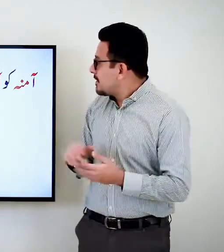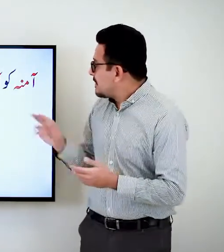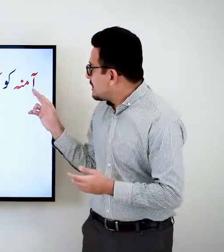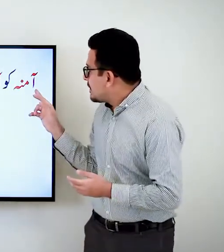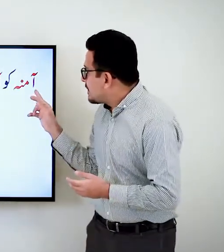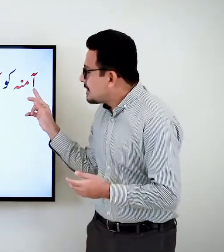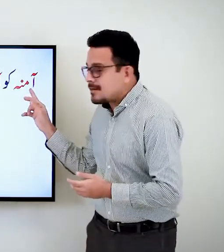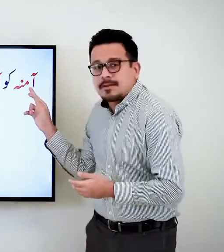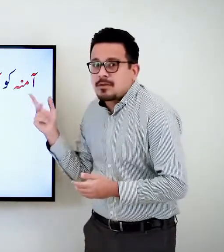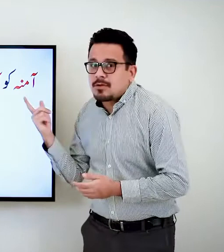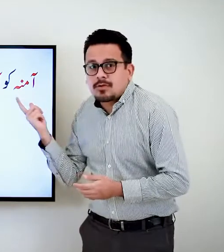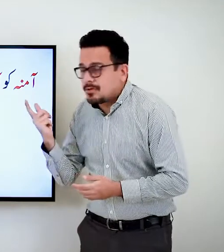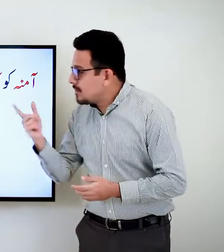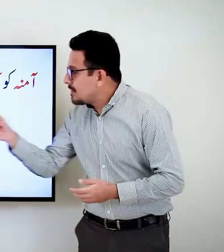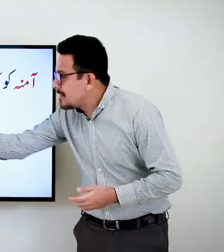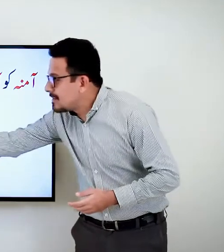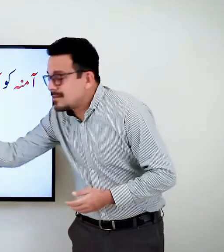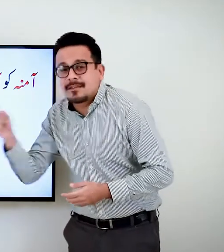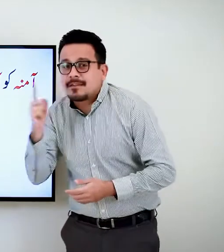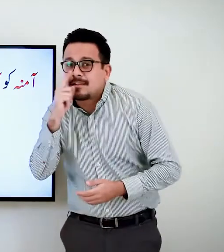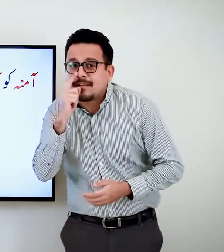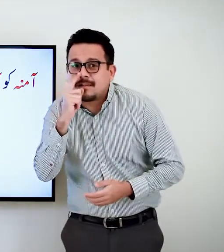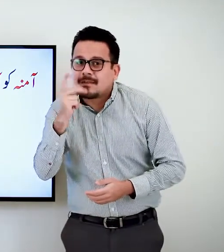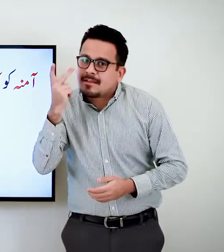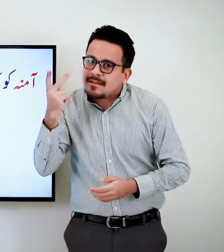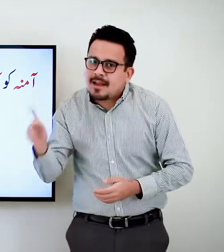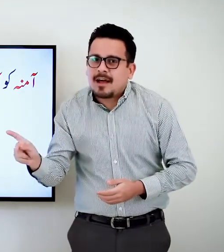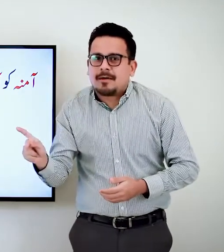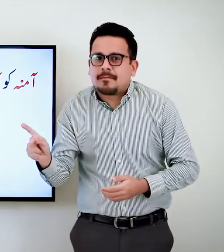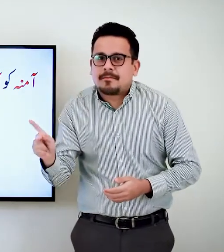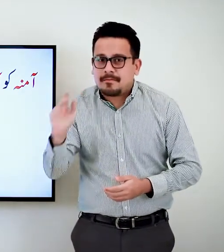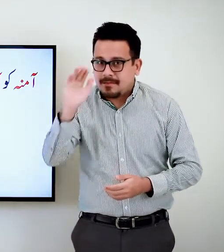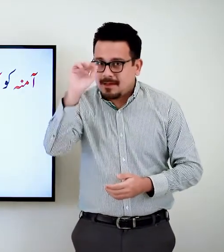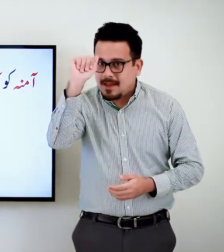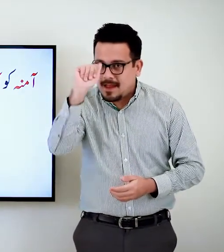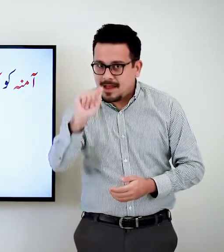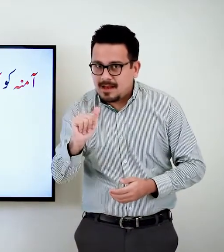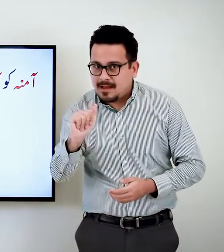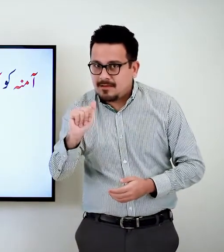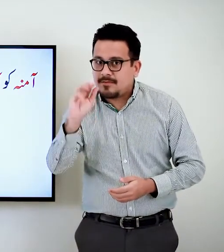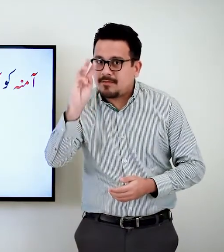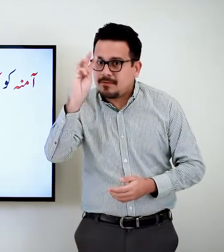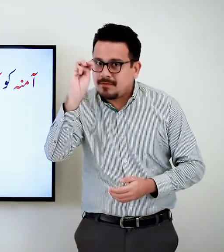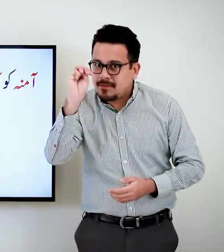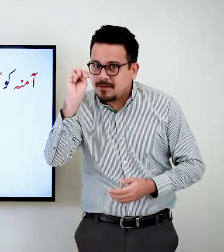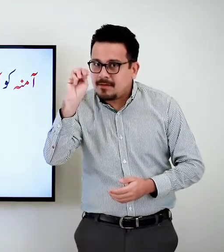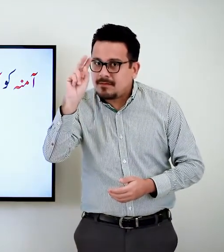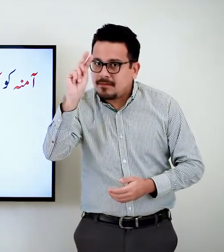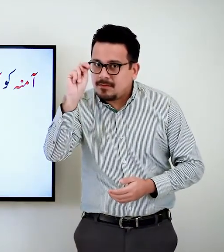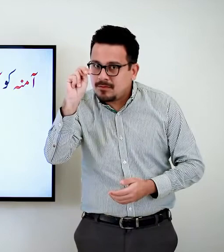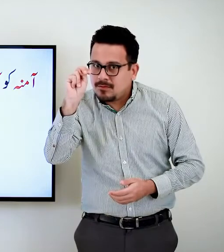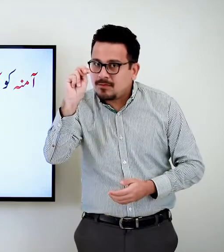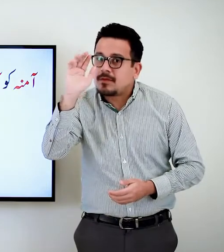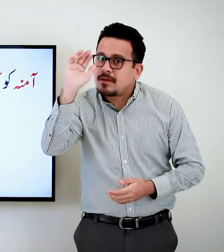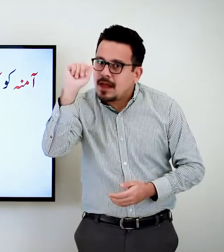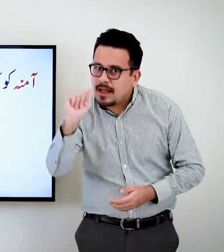ये कौन है? इस लटी का नाम है अलिफ मद्जबर आ, मीन, नून, हे